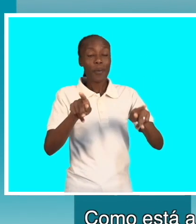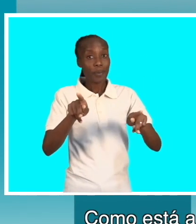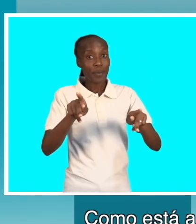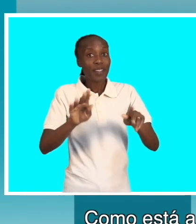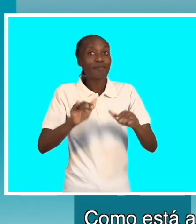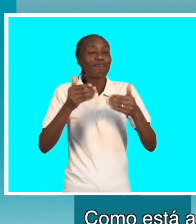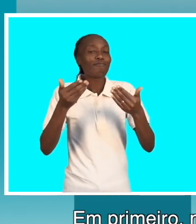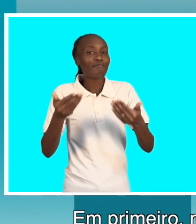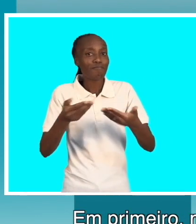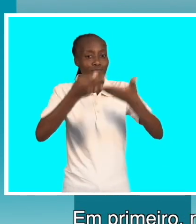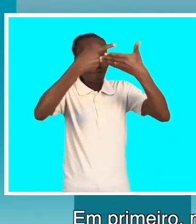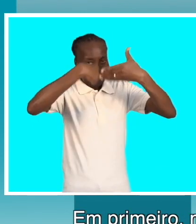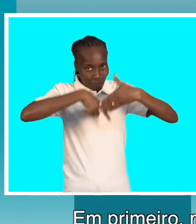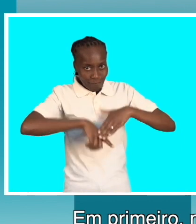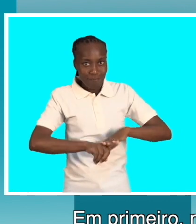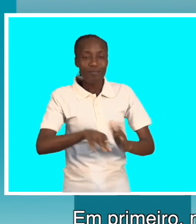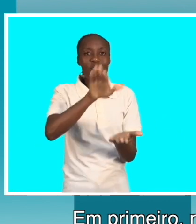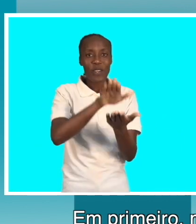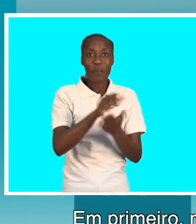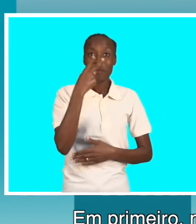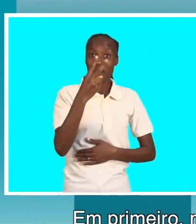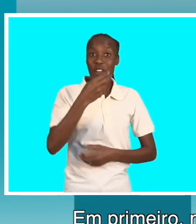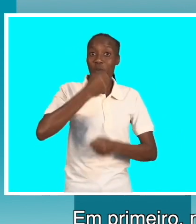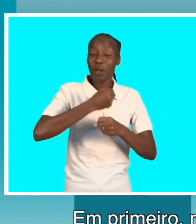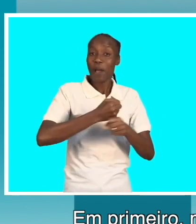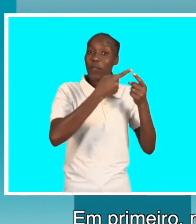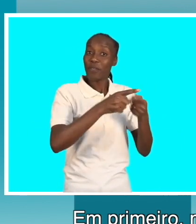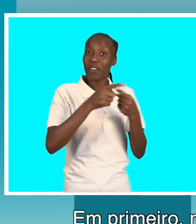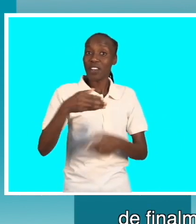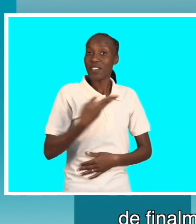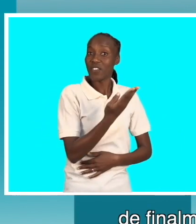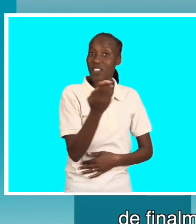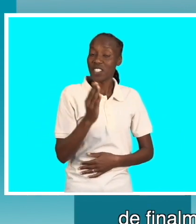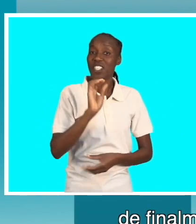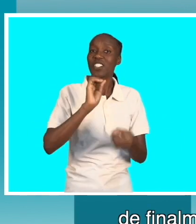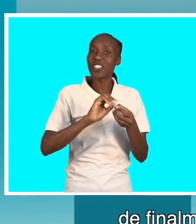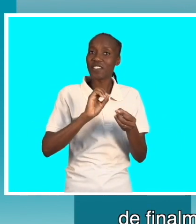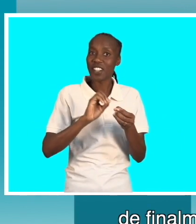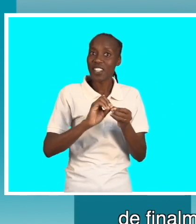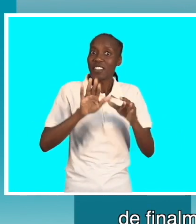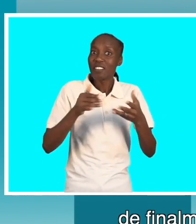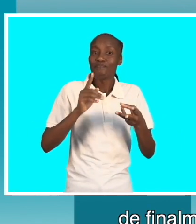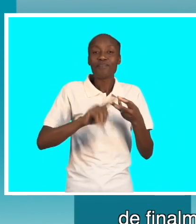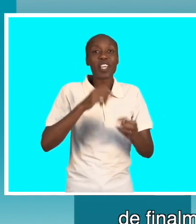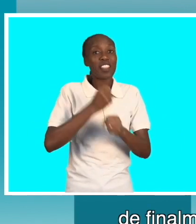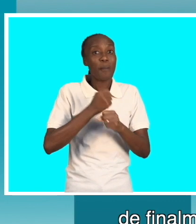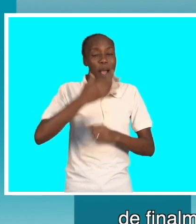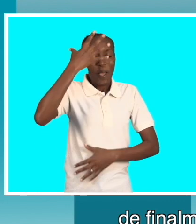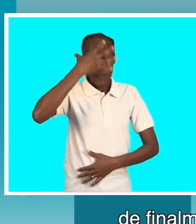Moçambique? Primeiramente, muito obrigada. Primeiramente, muito obrigada pela oportunidade de finalmente vir para cá para ver o